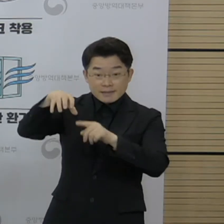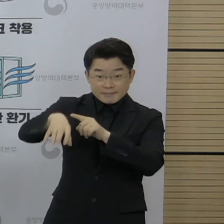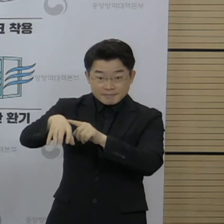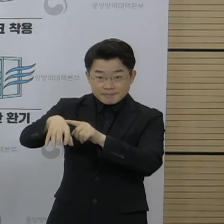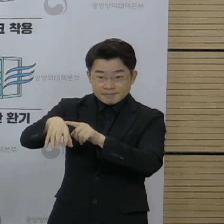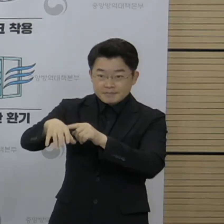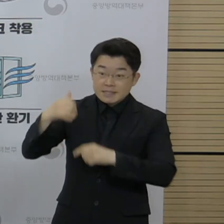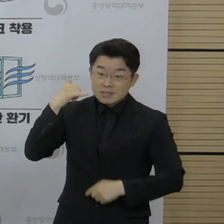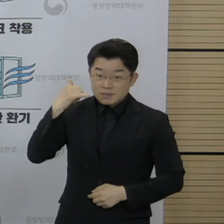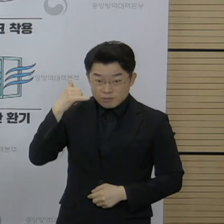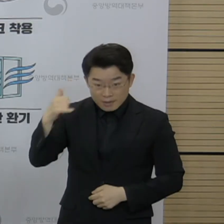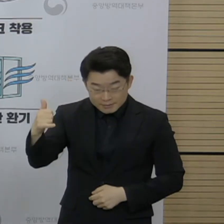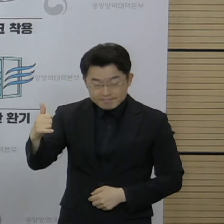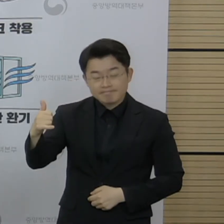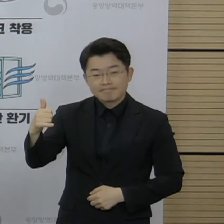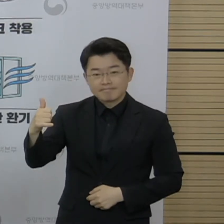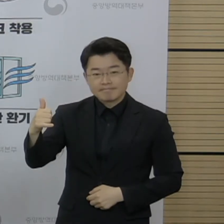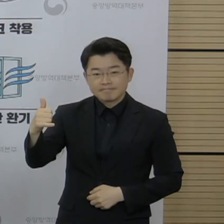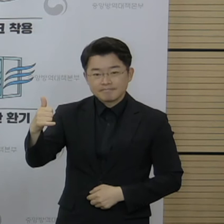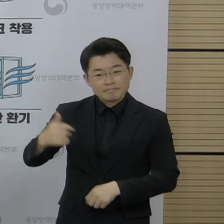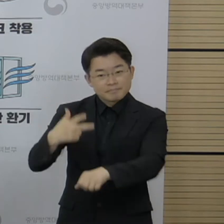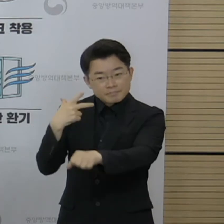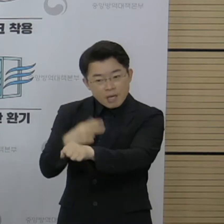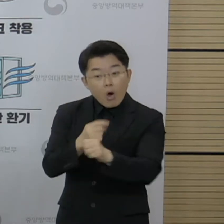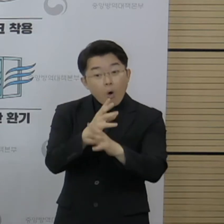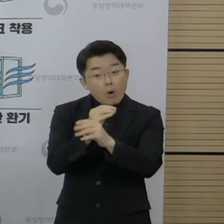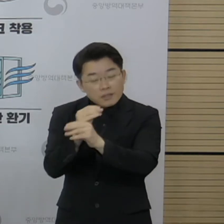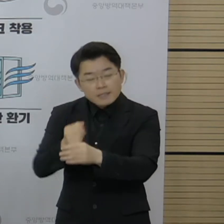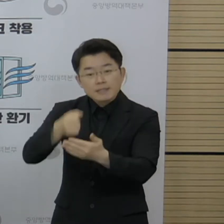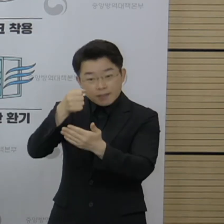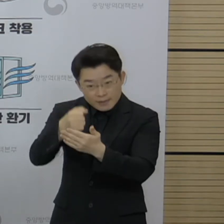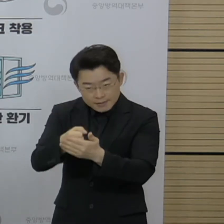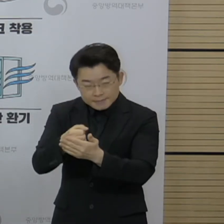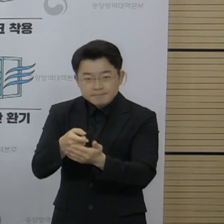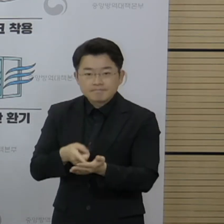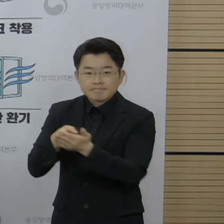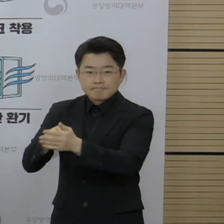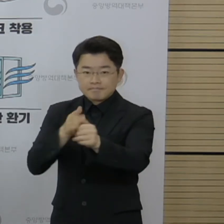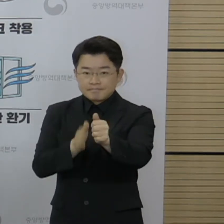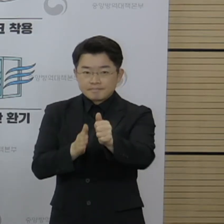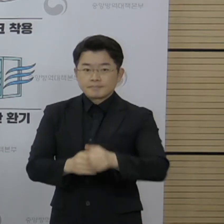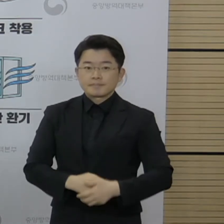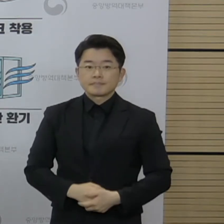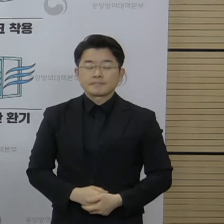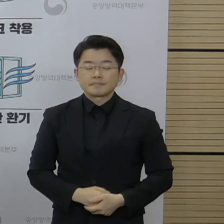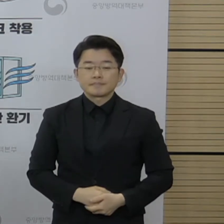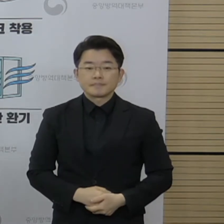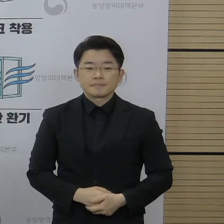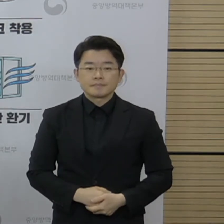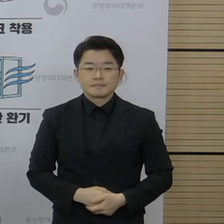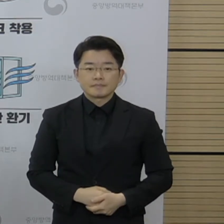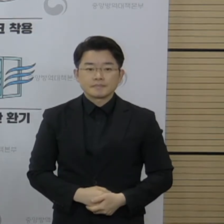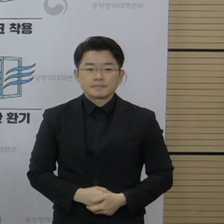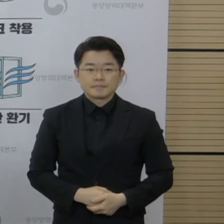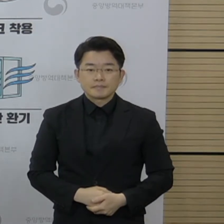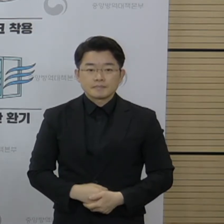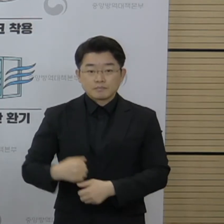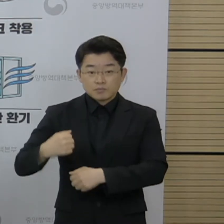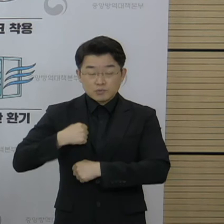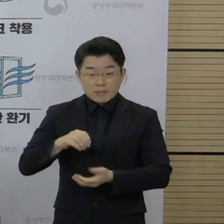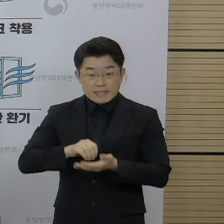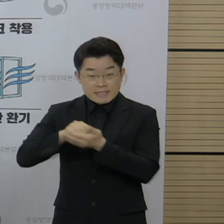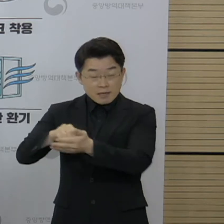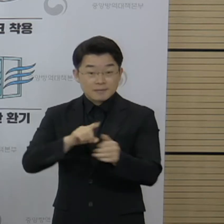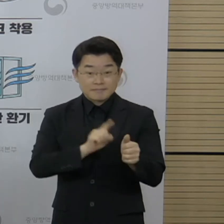개별적으로 연락하여 접종 일정을 예약하시면 됩니다. 입영 예정 장정에 대한